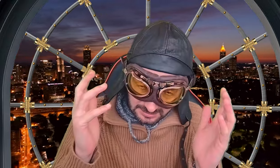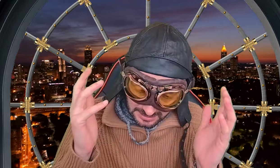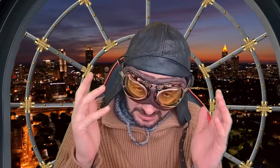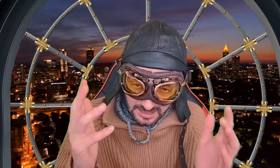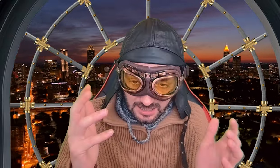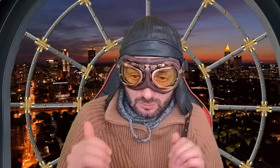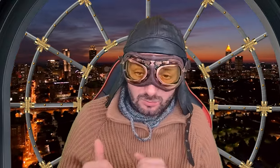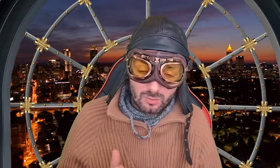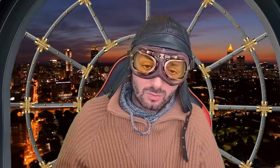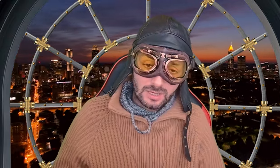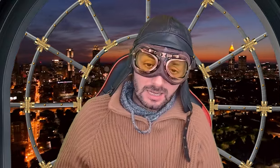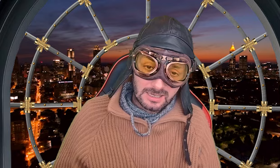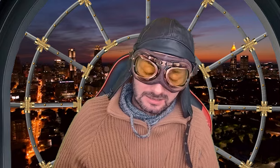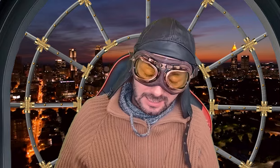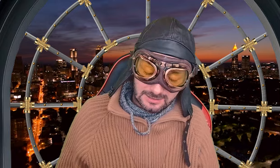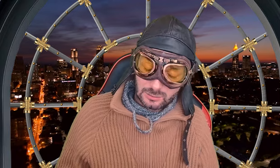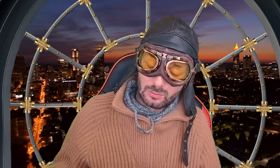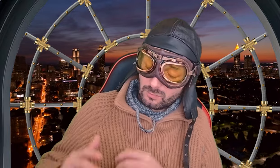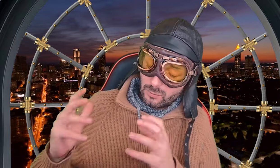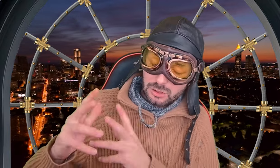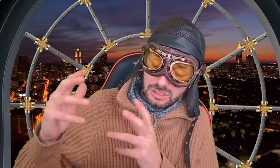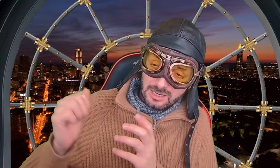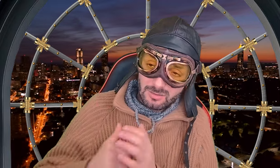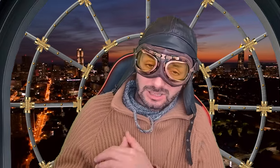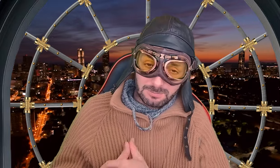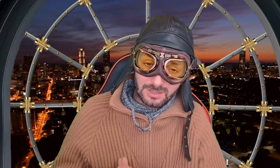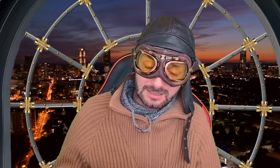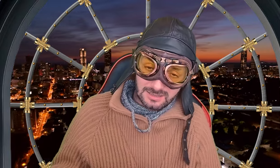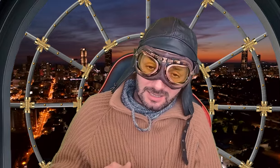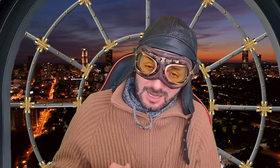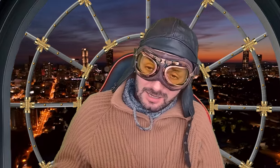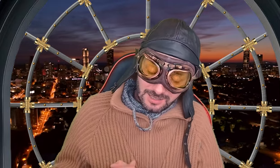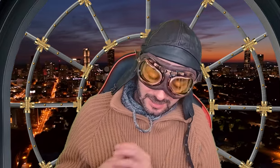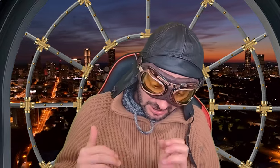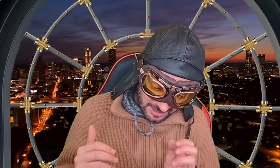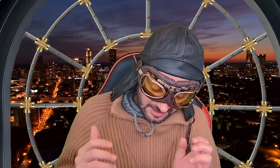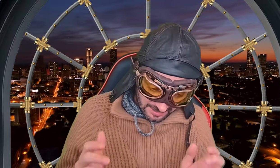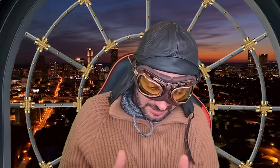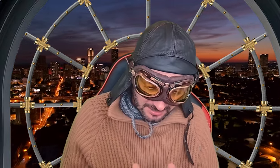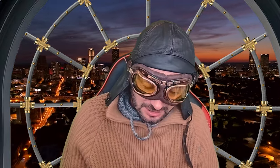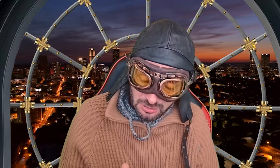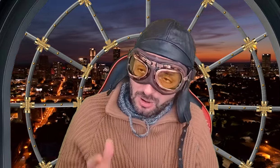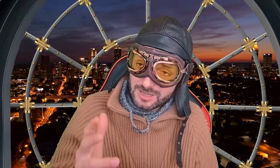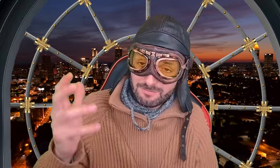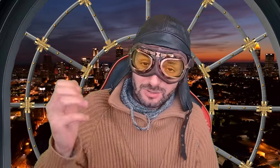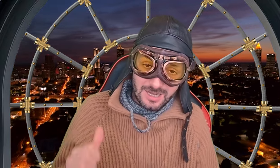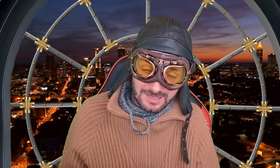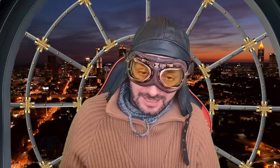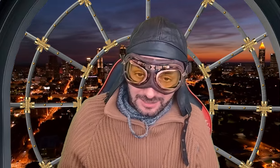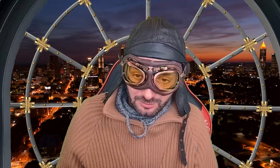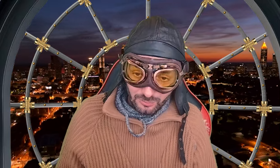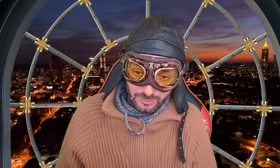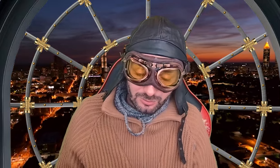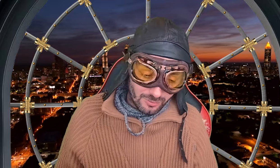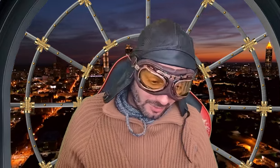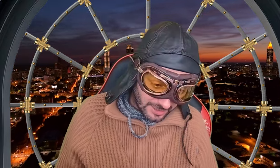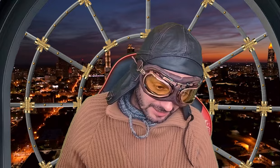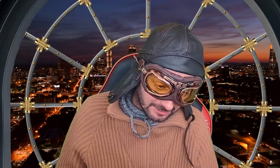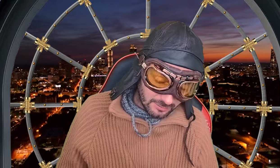se kralju moj desio. Vučić također prijeti da će, znači, onda podnese rezoluciju o Jasenocu.